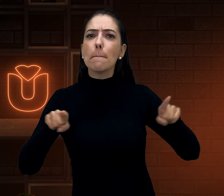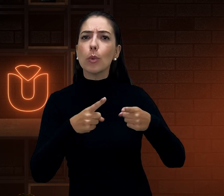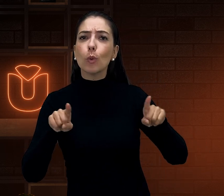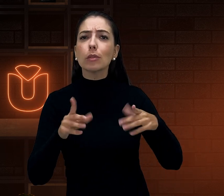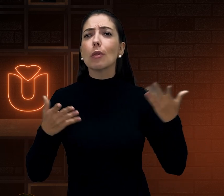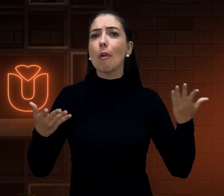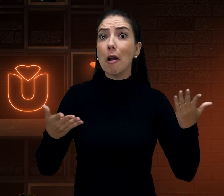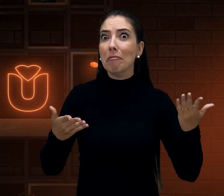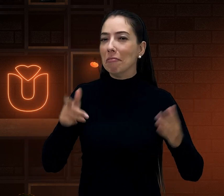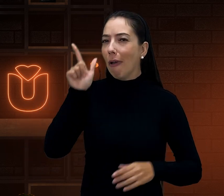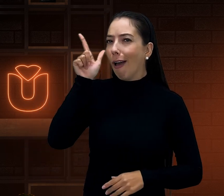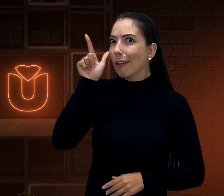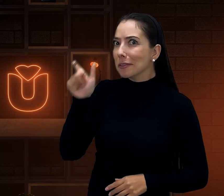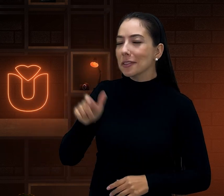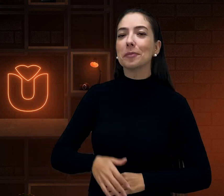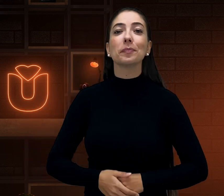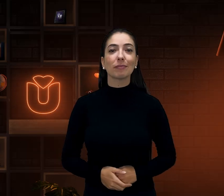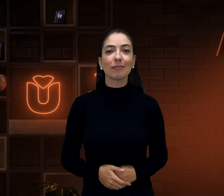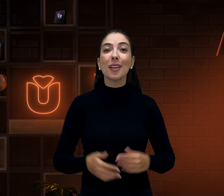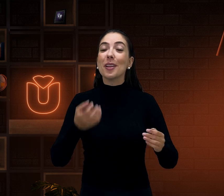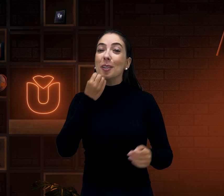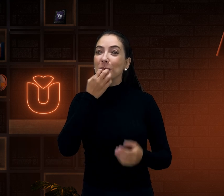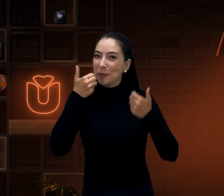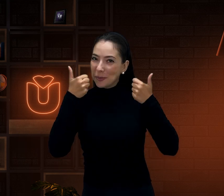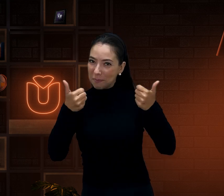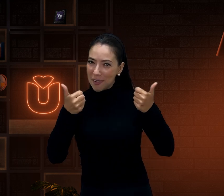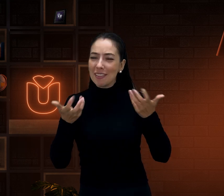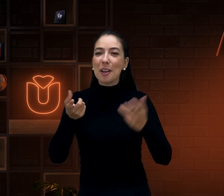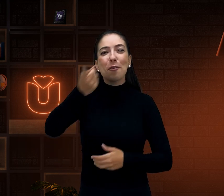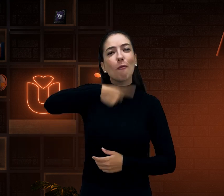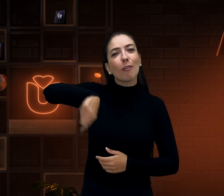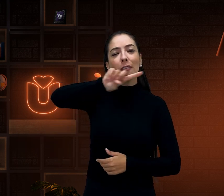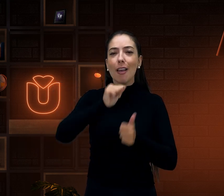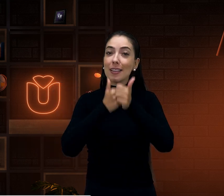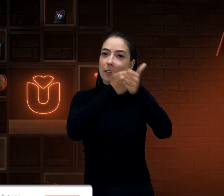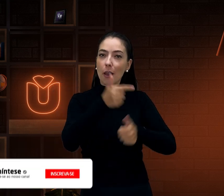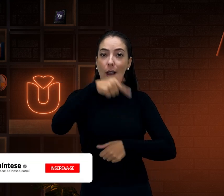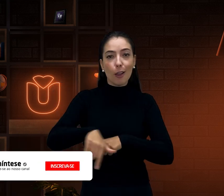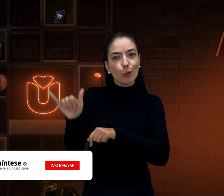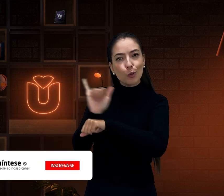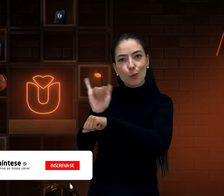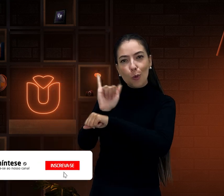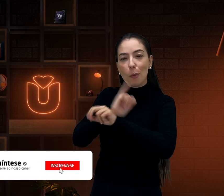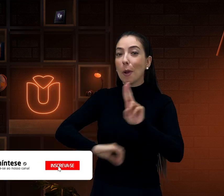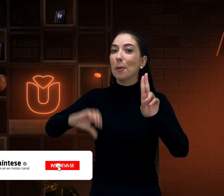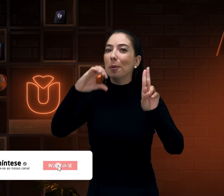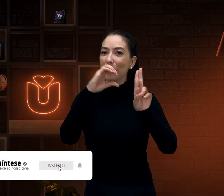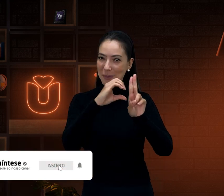músicas. É um assunto interessante. Tudo bem com vocês? Sigam a página da Unintese aqui no YouTube.